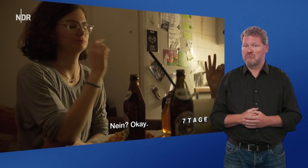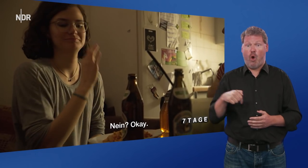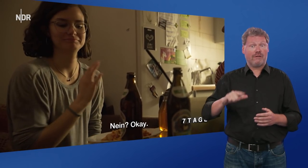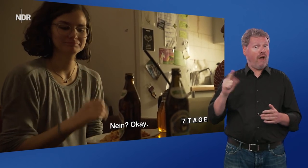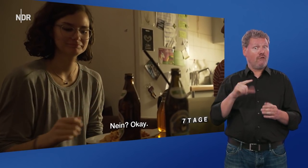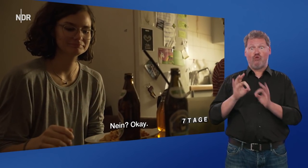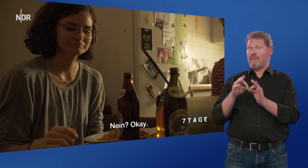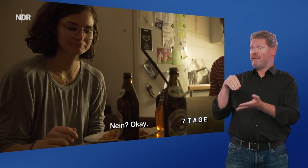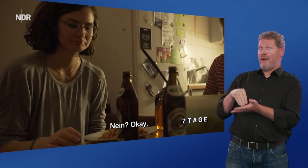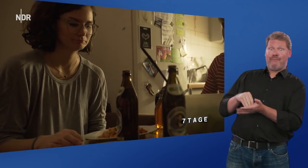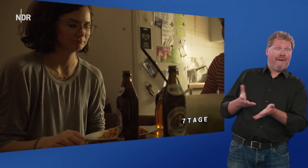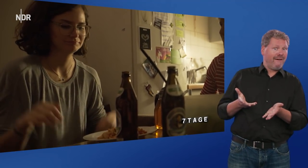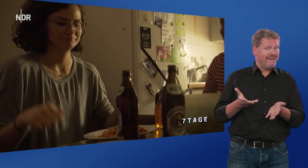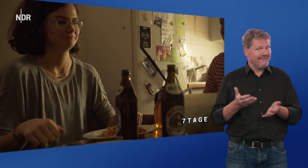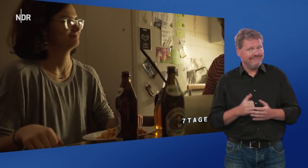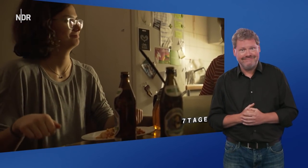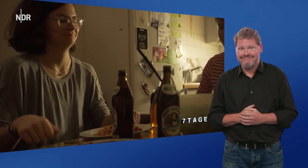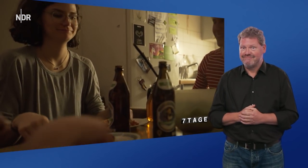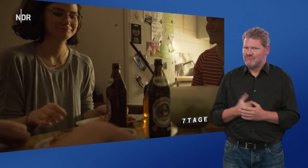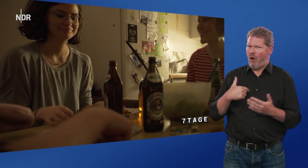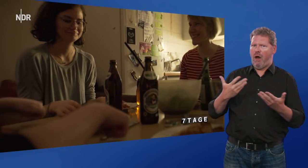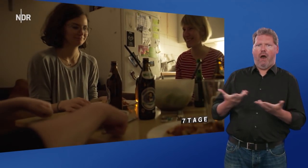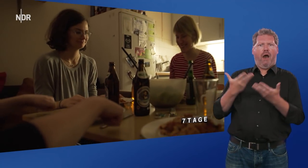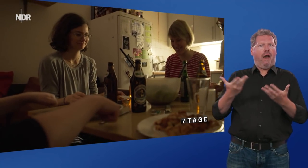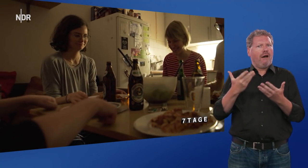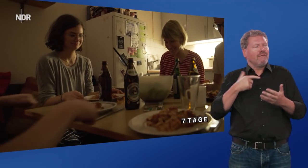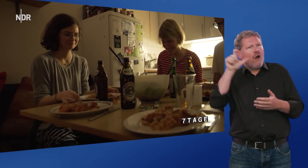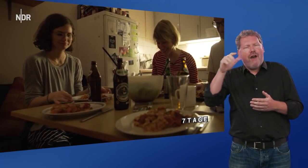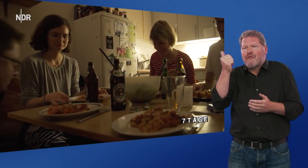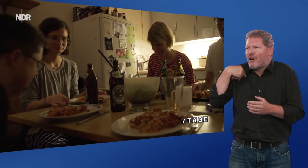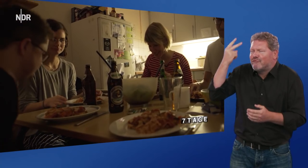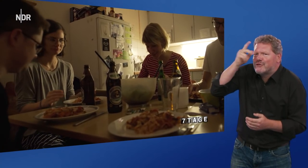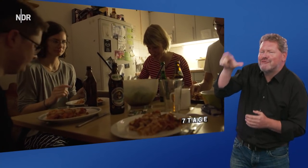Heute ist keine Dolmetscherin dabei. Mir fällt's viel leichter, Antonia zu verstehen.